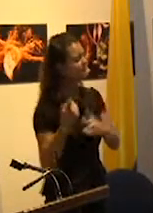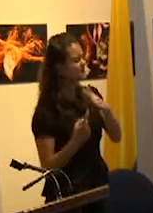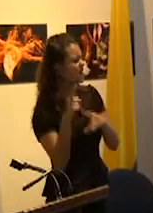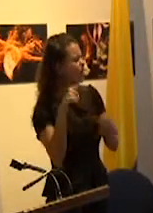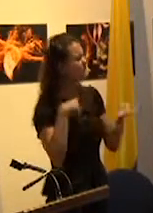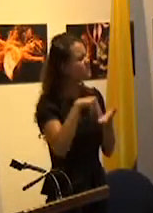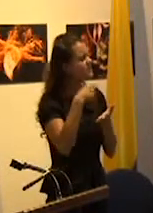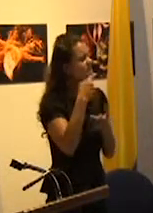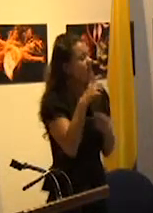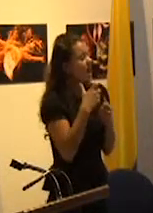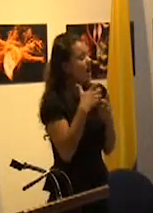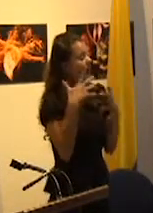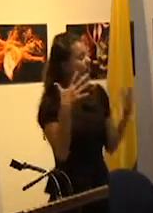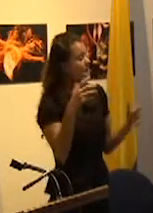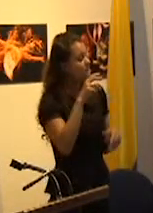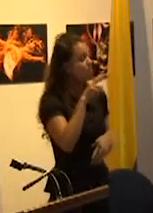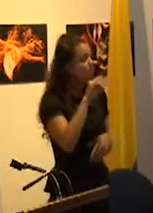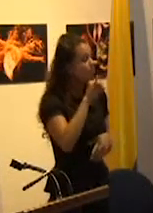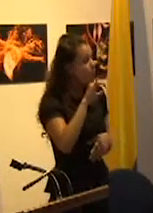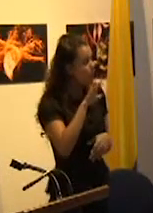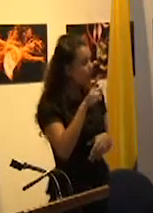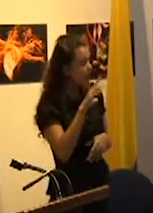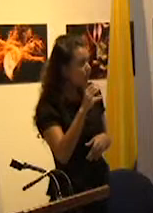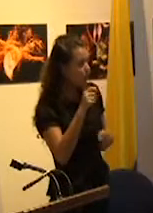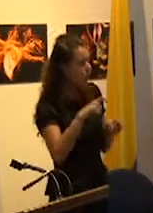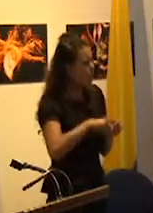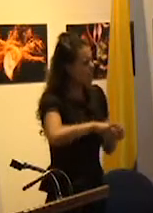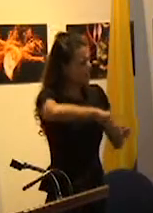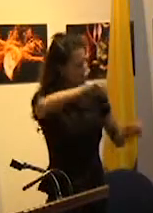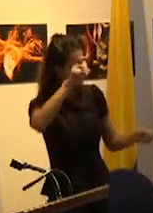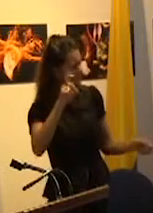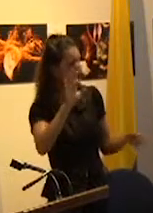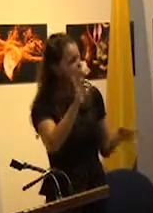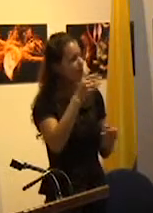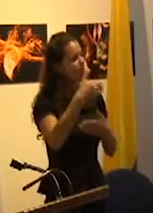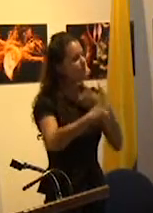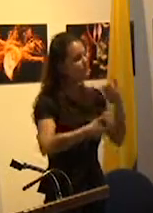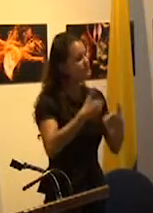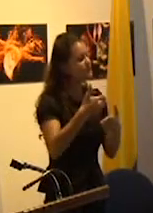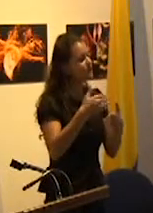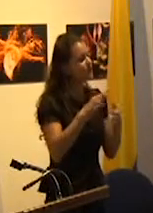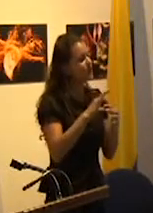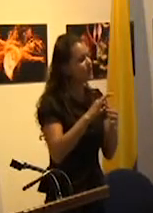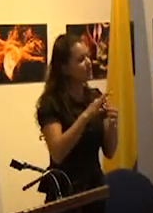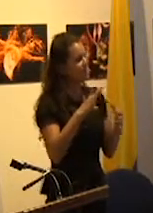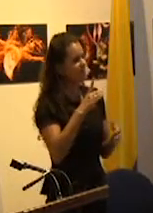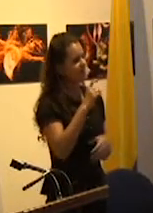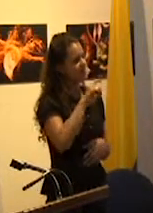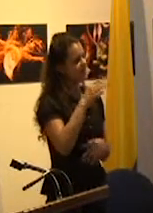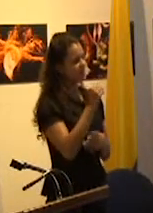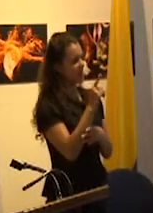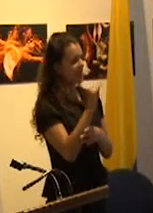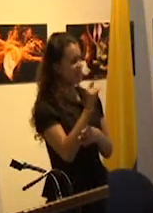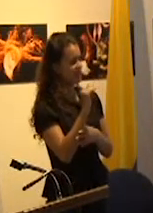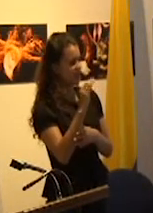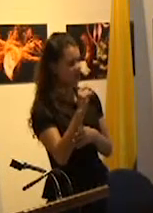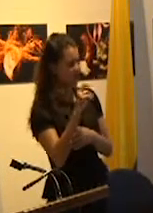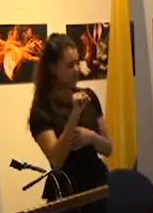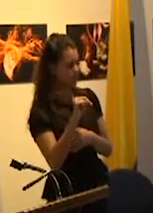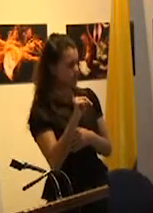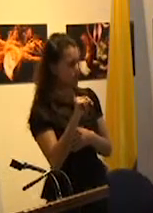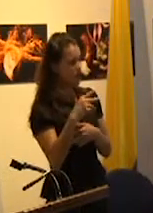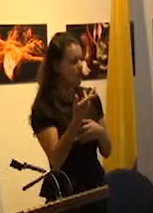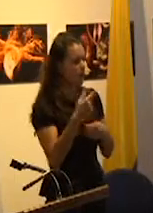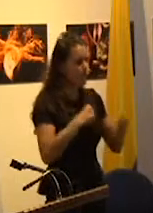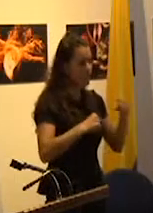gran vuelco la desafiliación el proceso de descalificación de los modos colectivos de administrar el